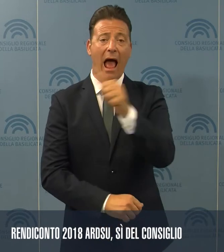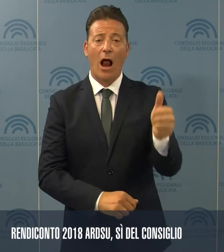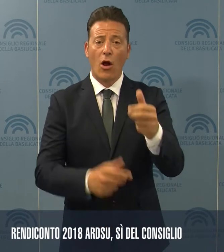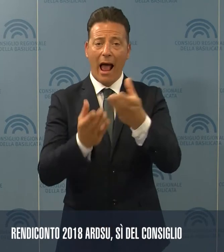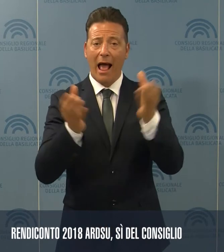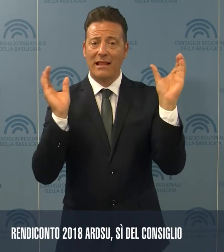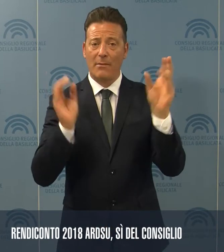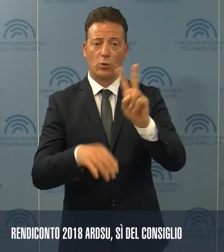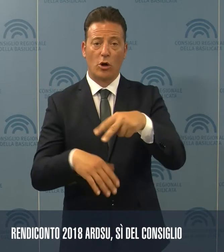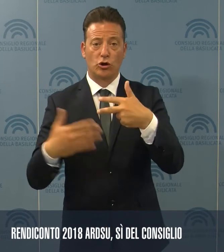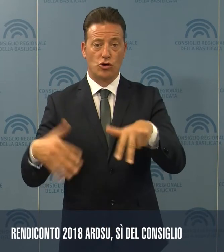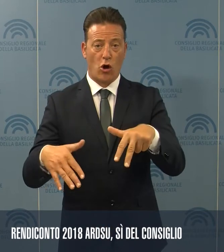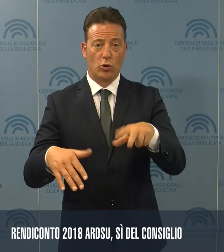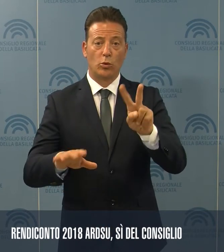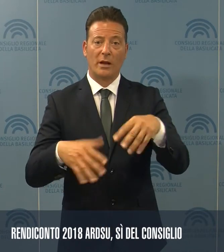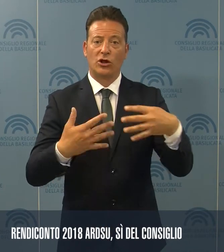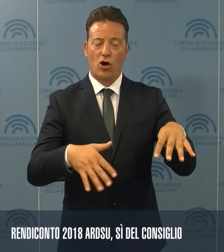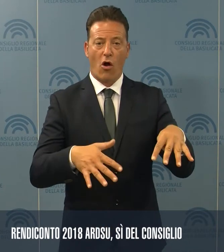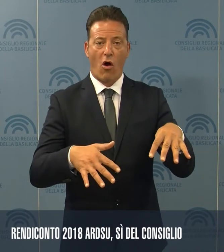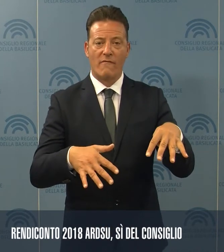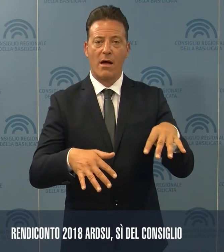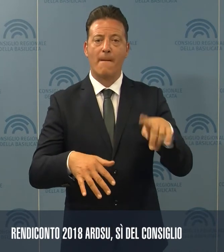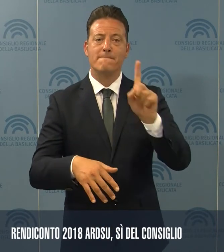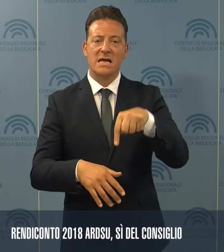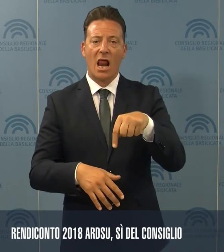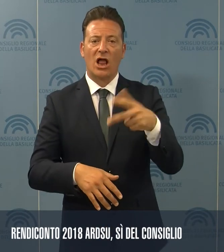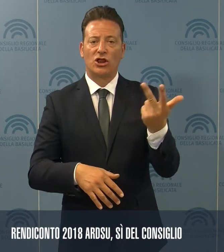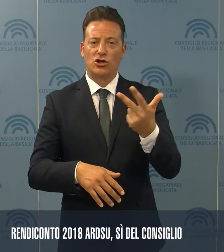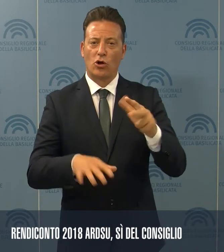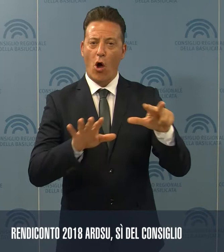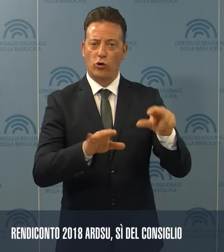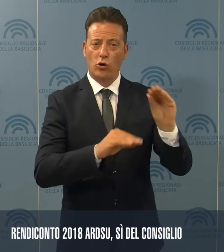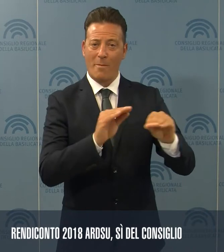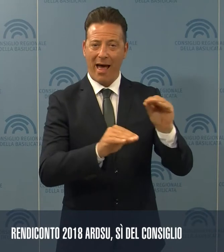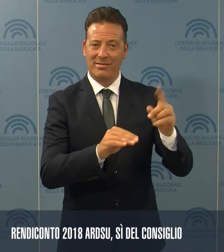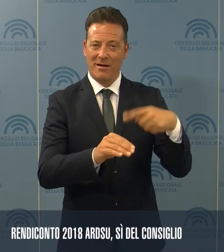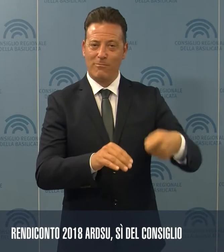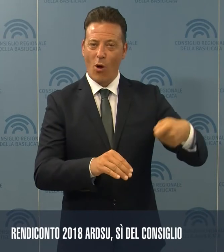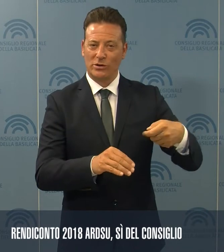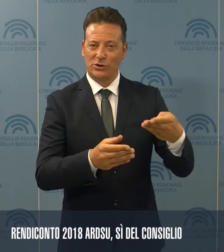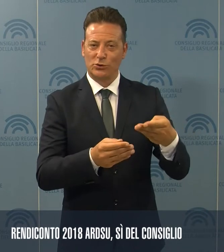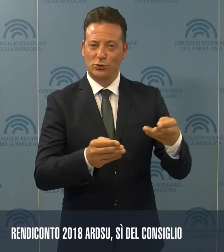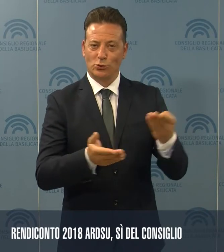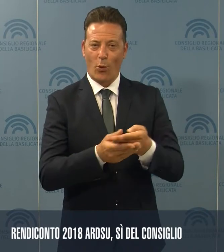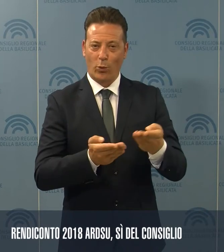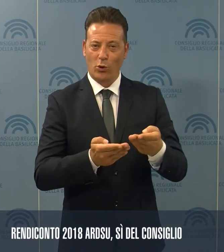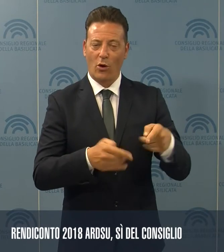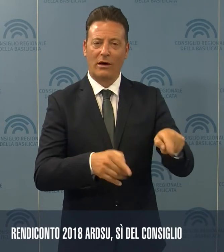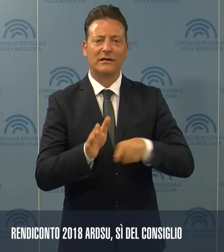2018-2019, su 1.308 domande di borse di studio, sono risultati idoni